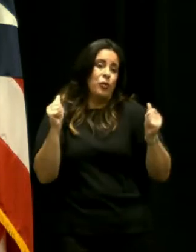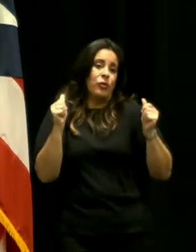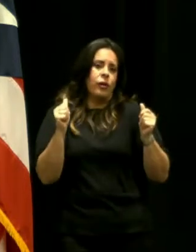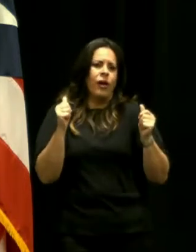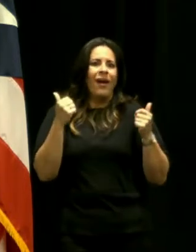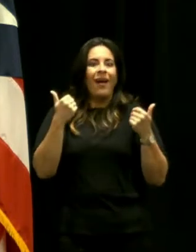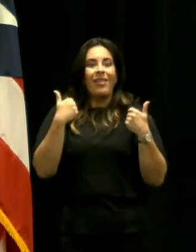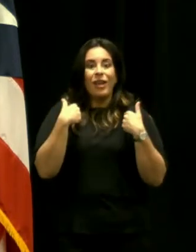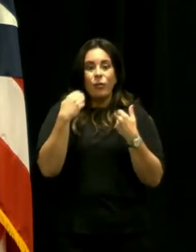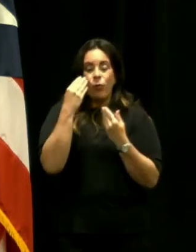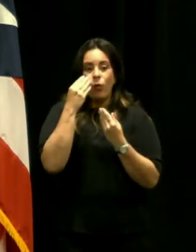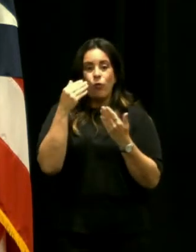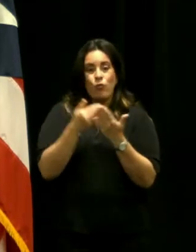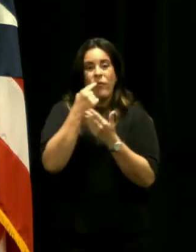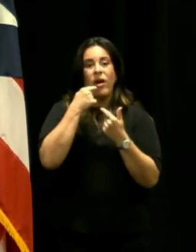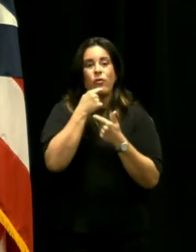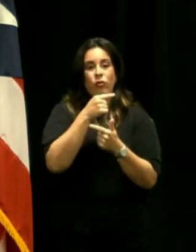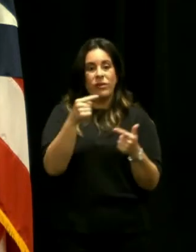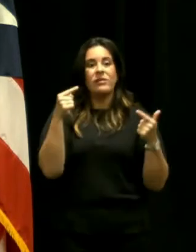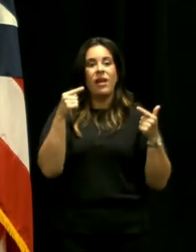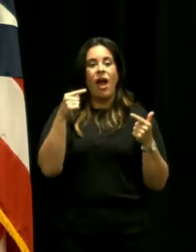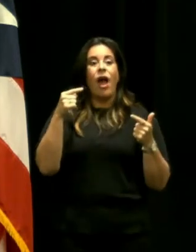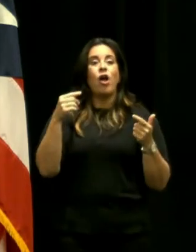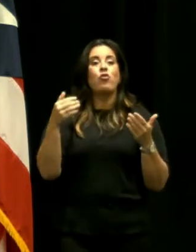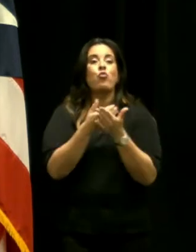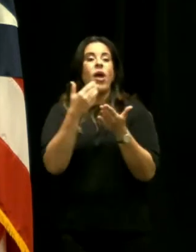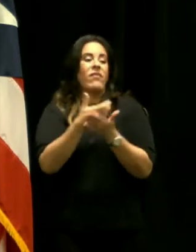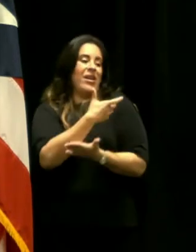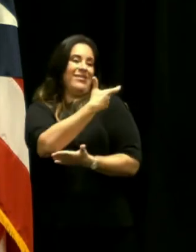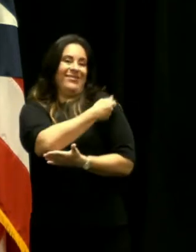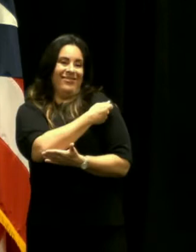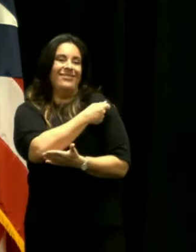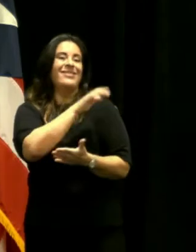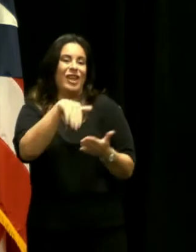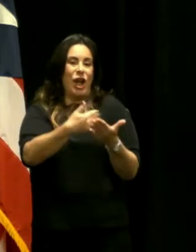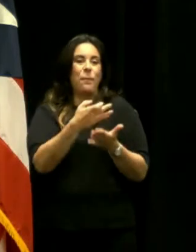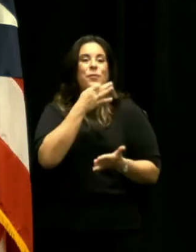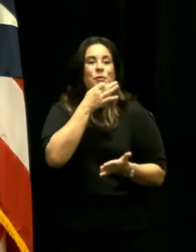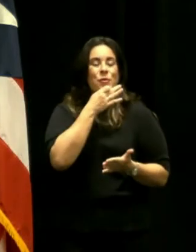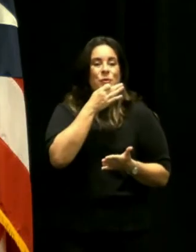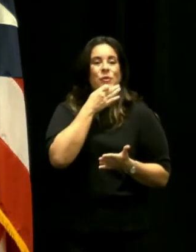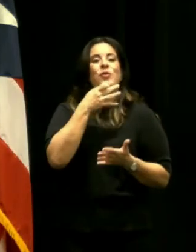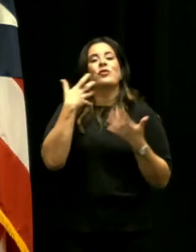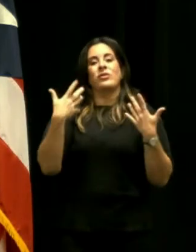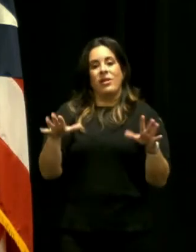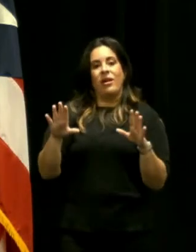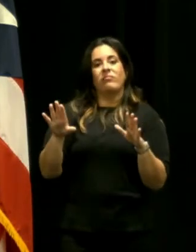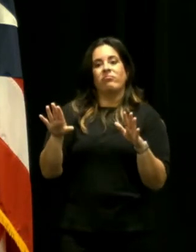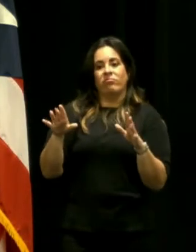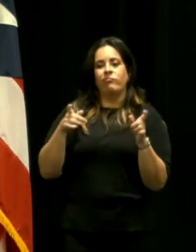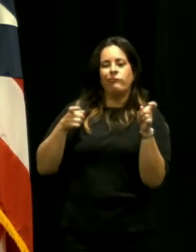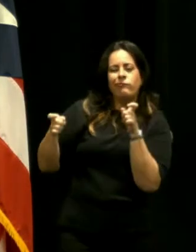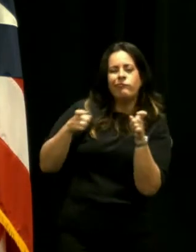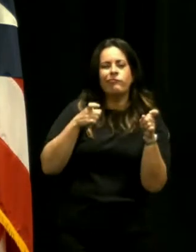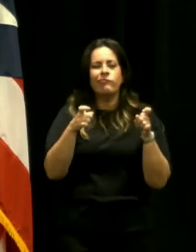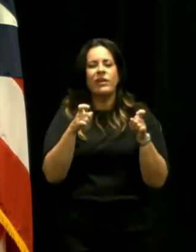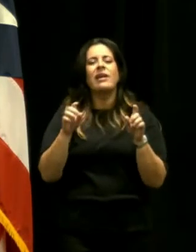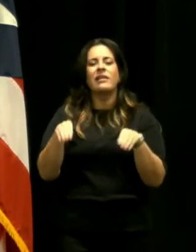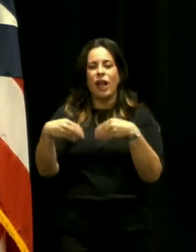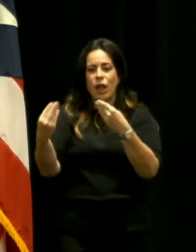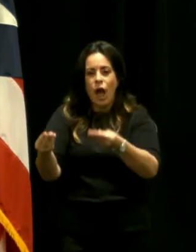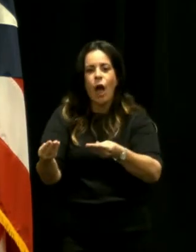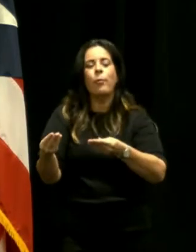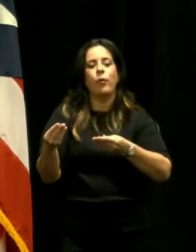buenas noticias vienen las terceras dosis ya comenzaron se están empezando a administrar a las personas que tienen su